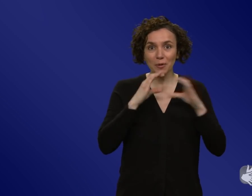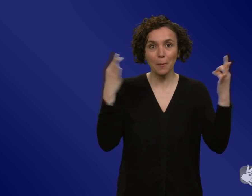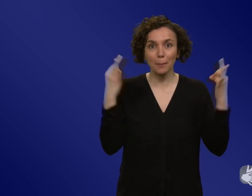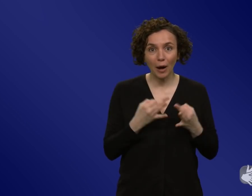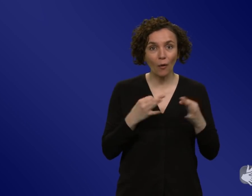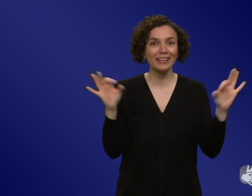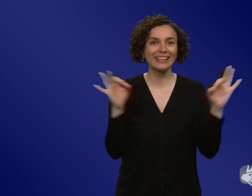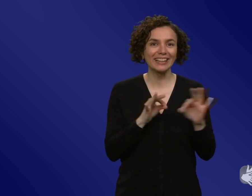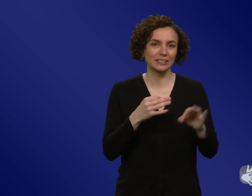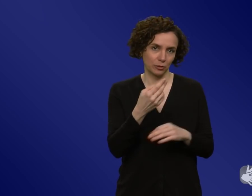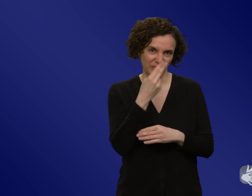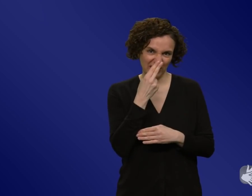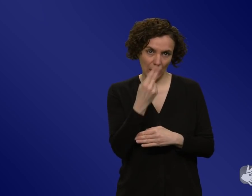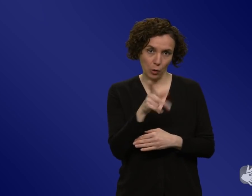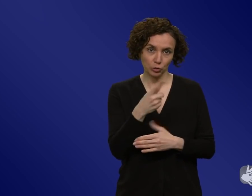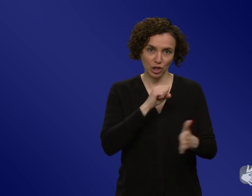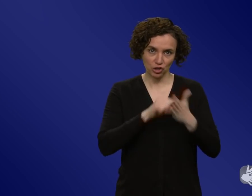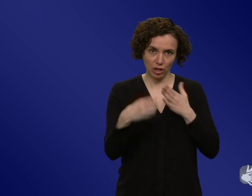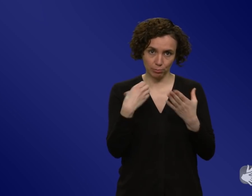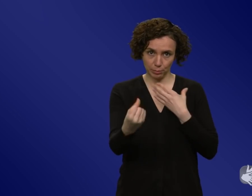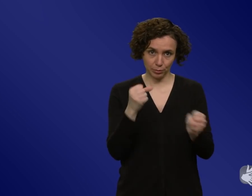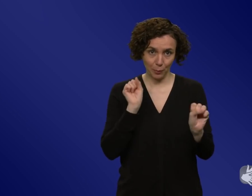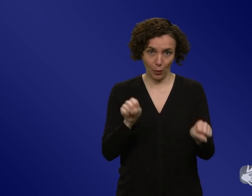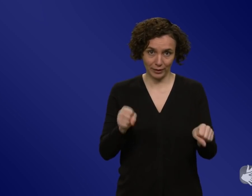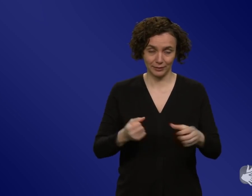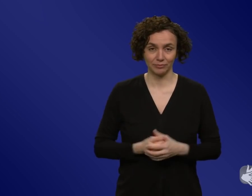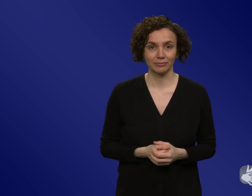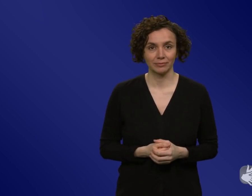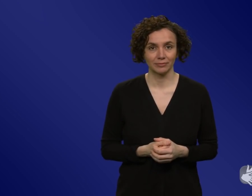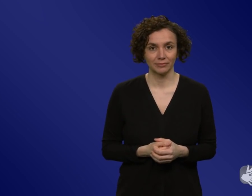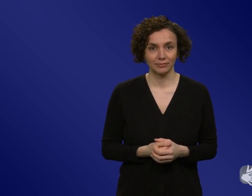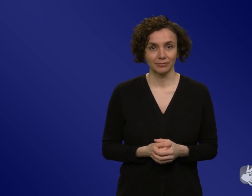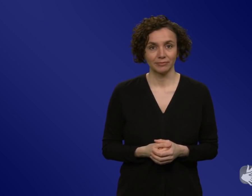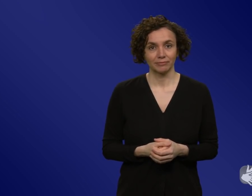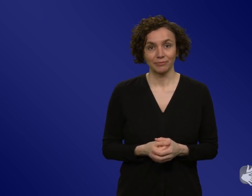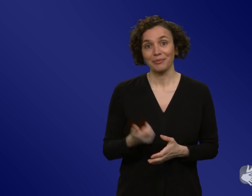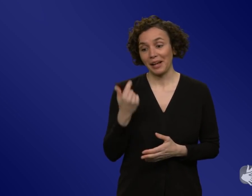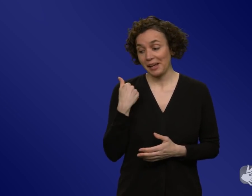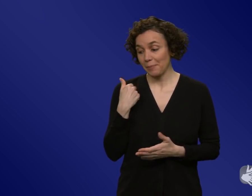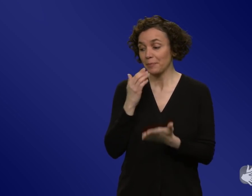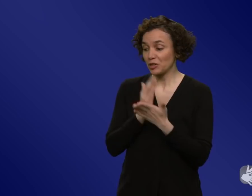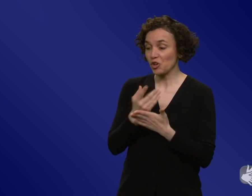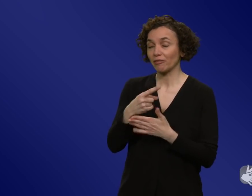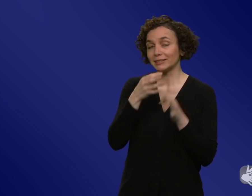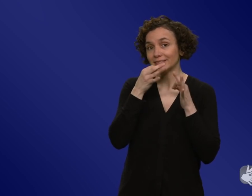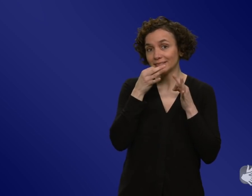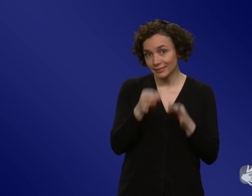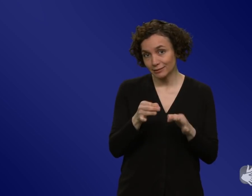möglichst gerichtig zu erklären. Jetzt haben wir das schon so ein bisschen kleinteilig angeguckt. Wenn man den Blick aufs große Ganze wirft und man die gesamte